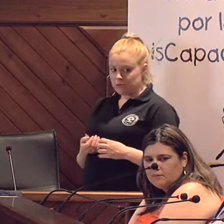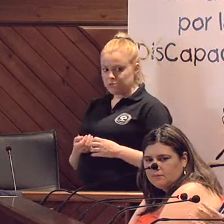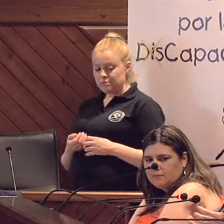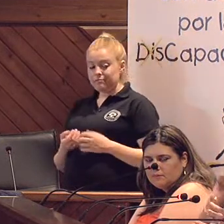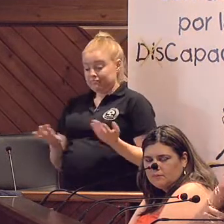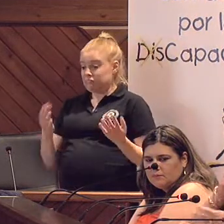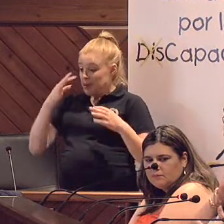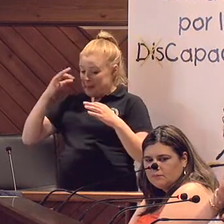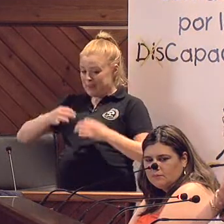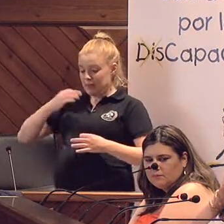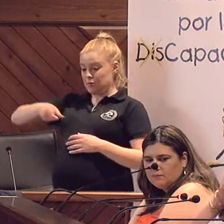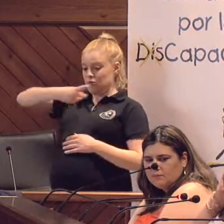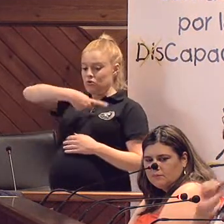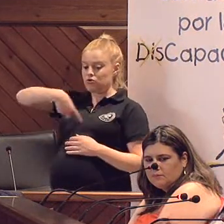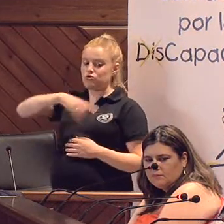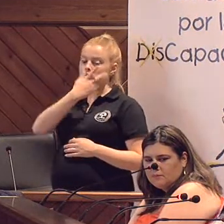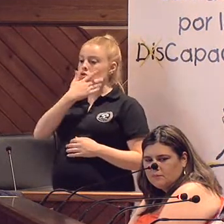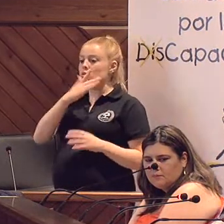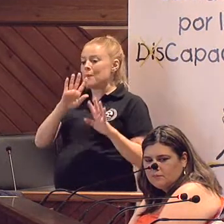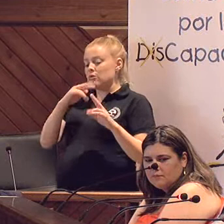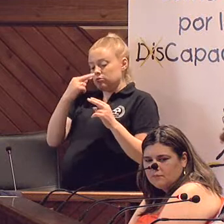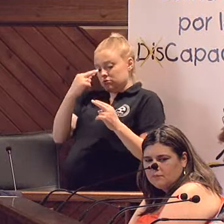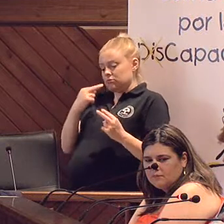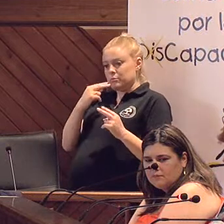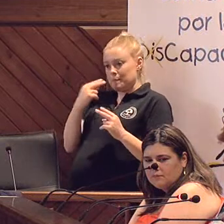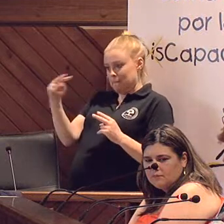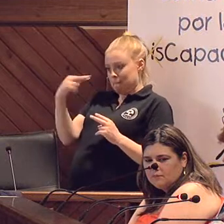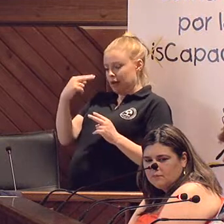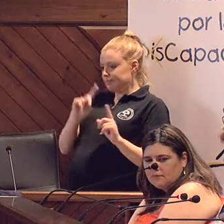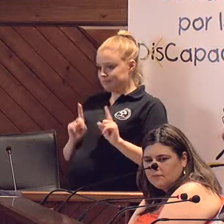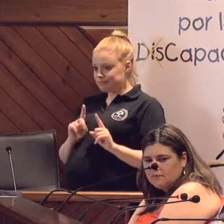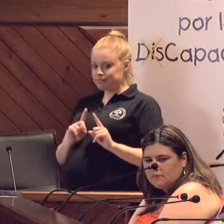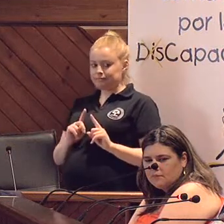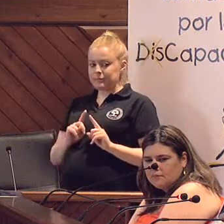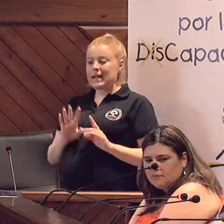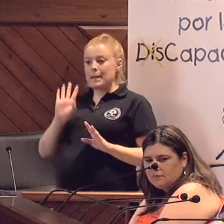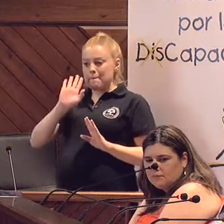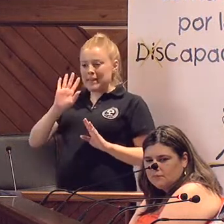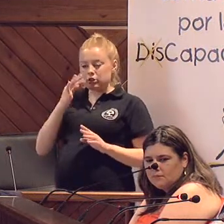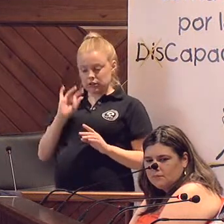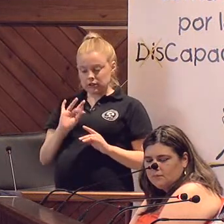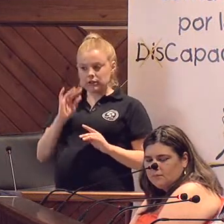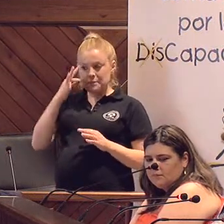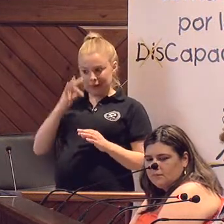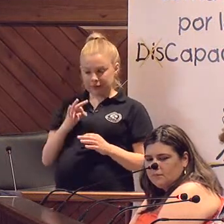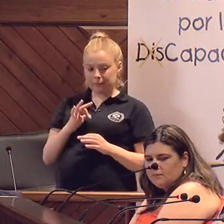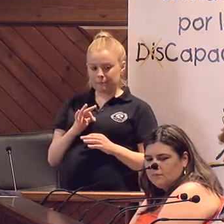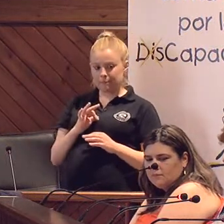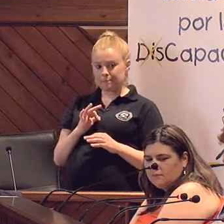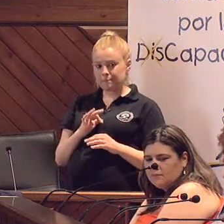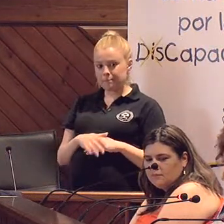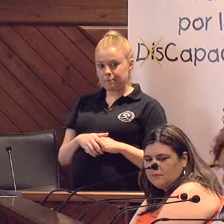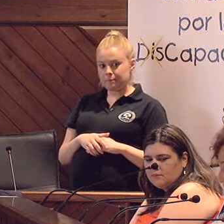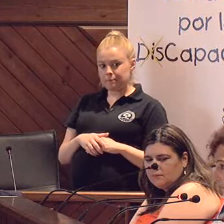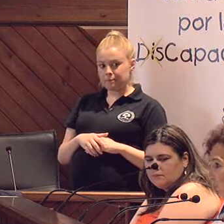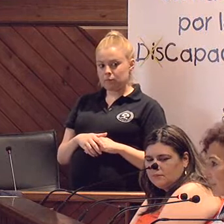somos conocidos, pero invisibles todavía, ¿no? Lo que sí es cierto es que, a ver, cuando se